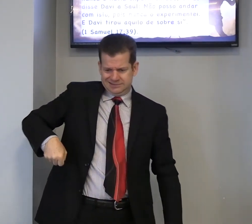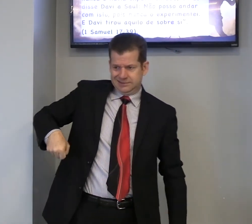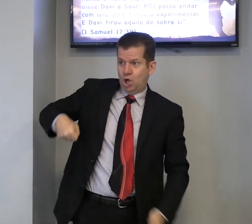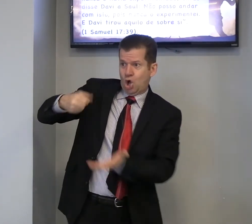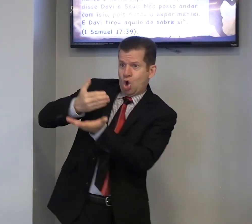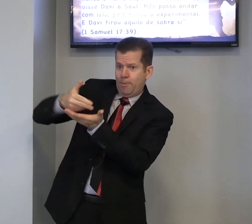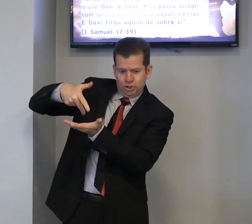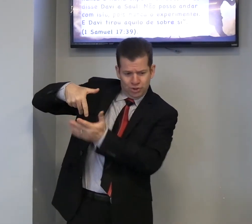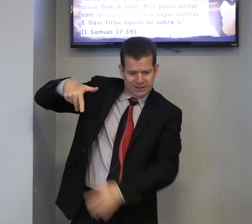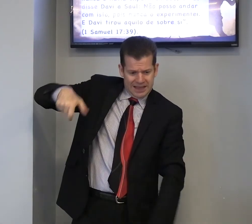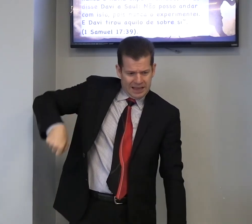começou a andar,